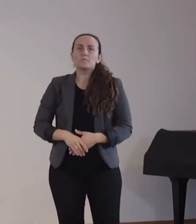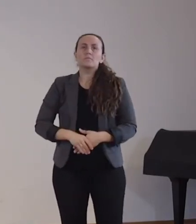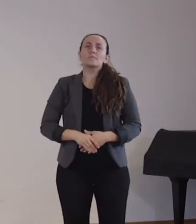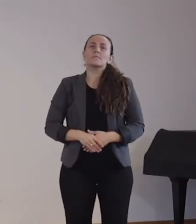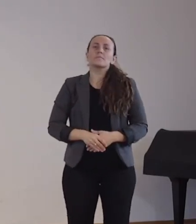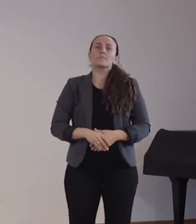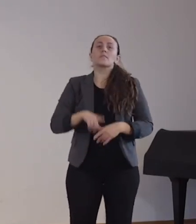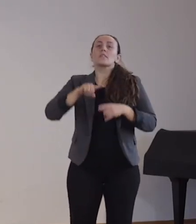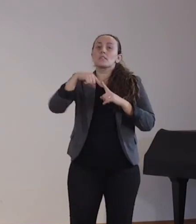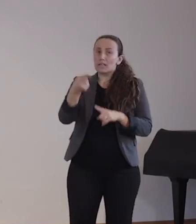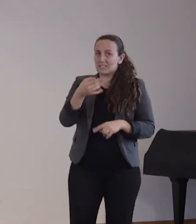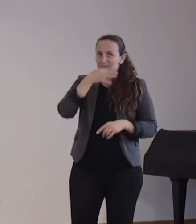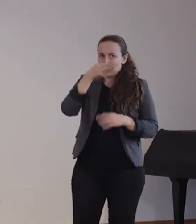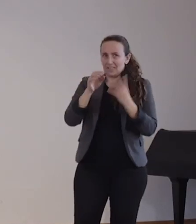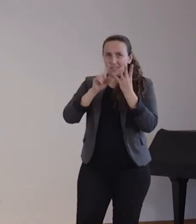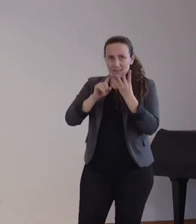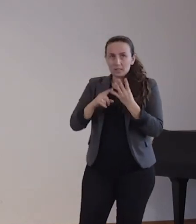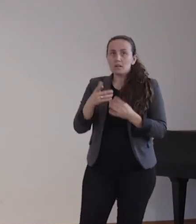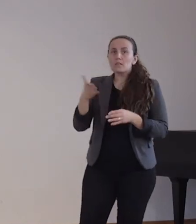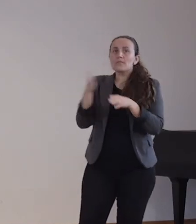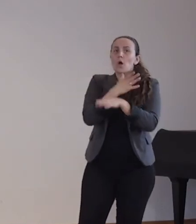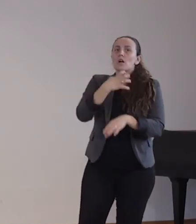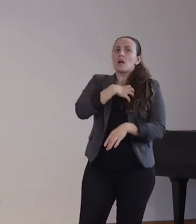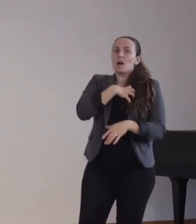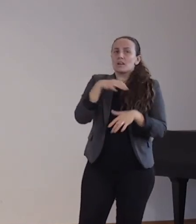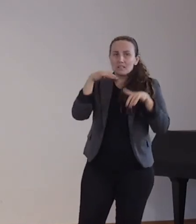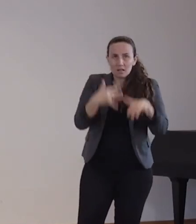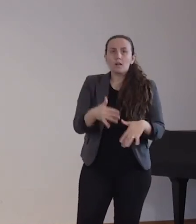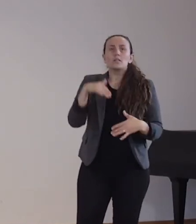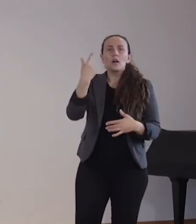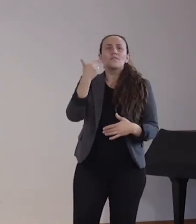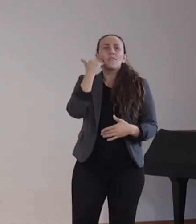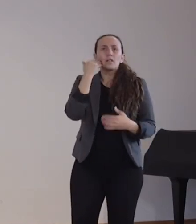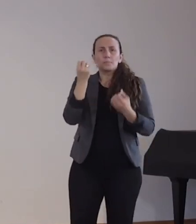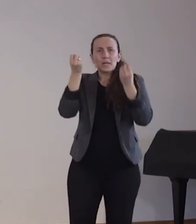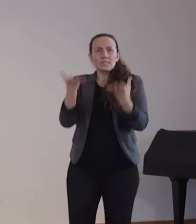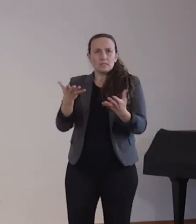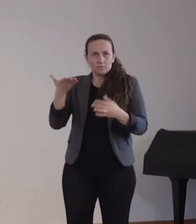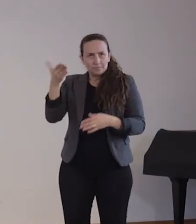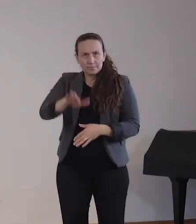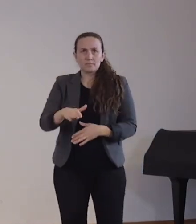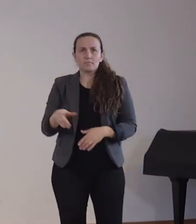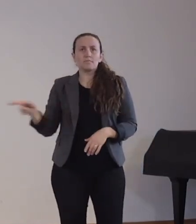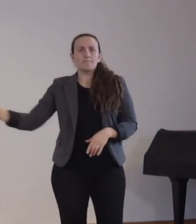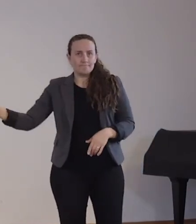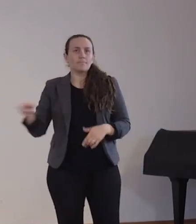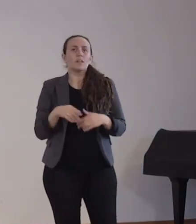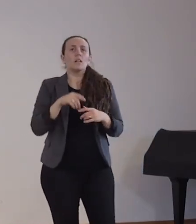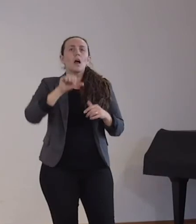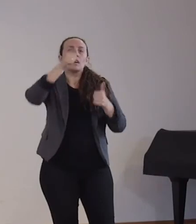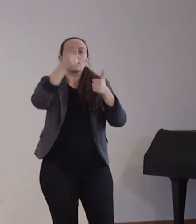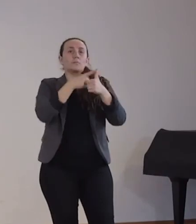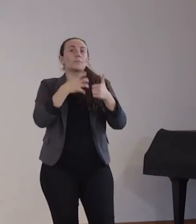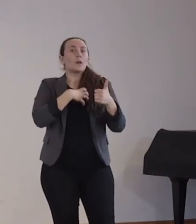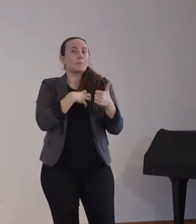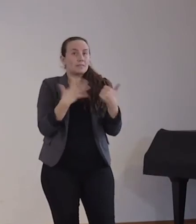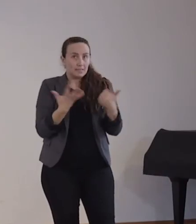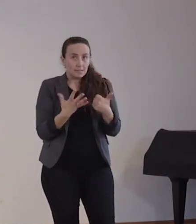Im Wesentlichen eigentlich bei Patienten, die zu Allergien leiden, die, sagen wir mal, eine Neuronitis